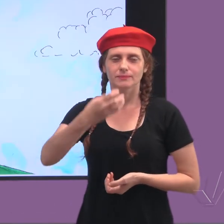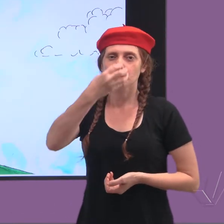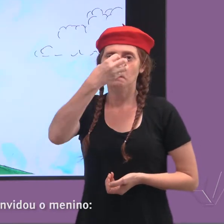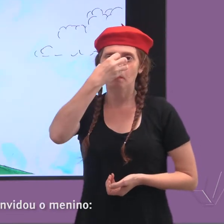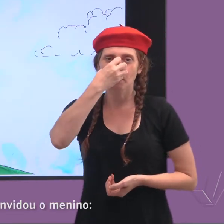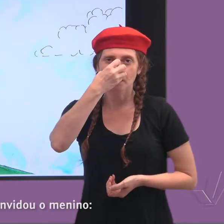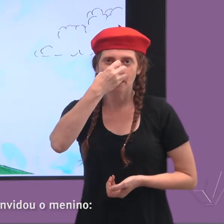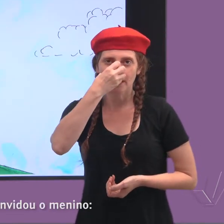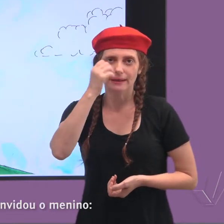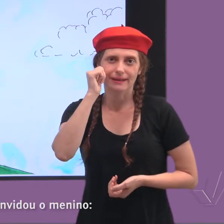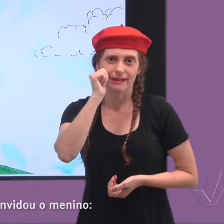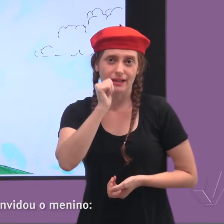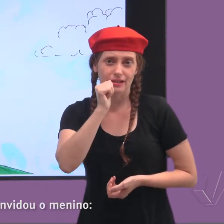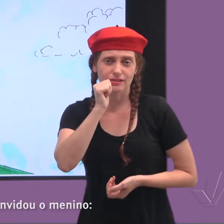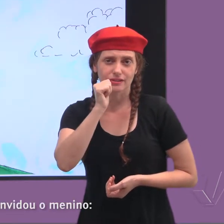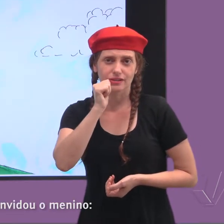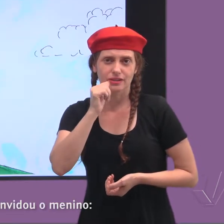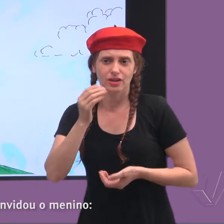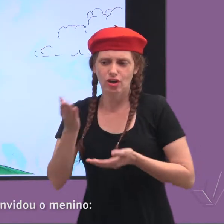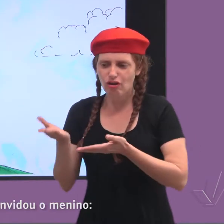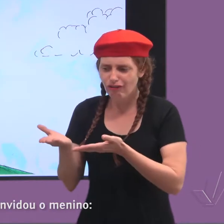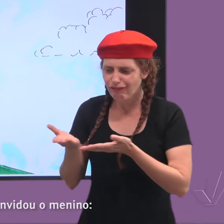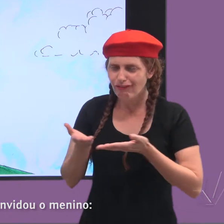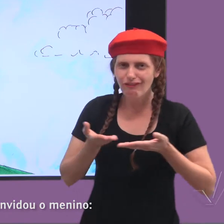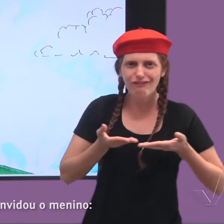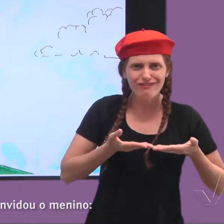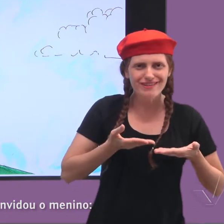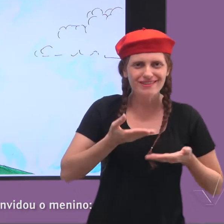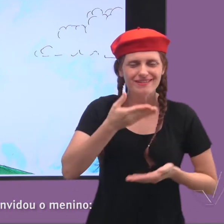A palhaça convidou o menino.